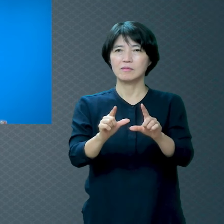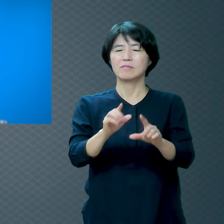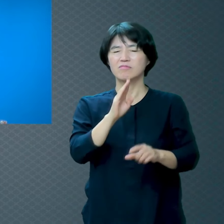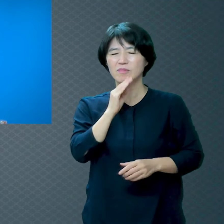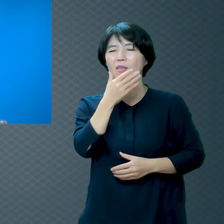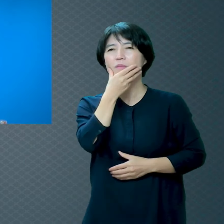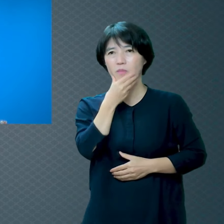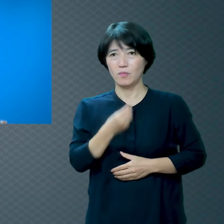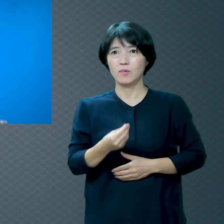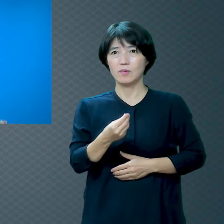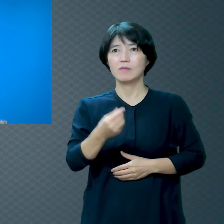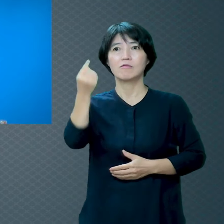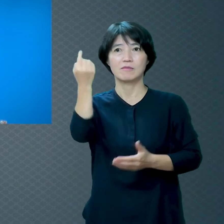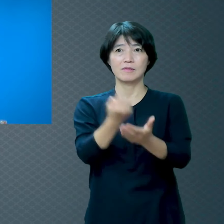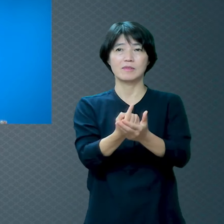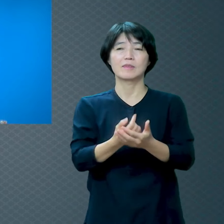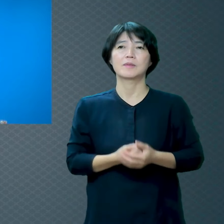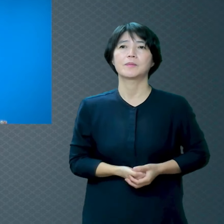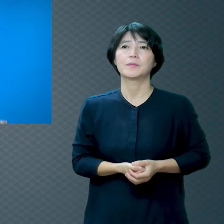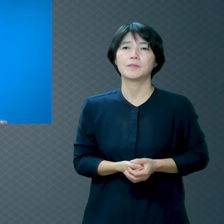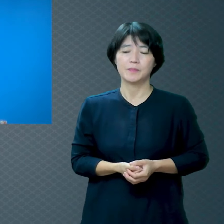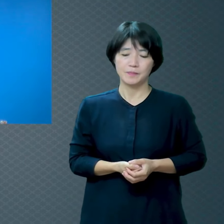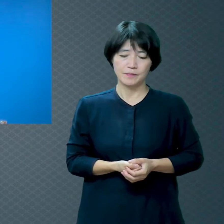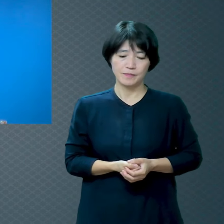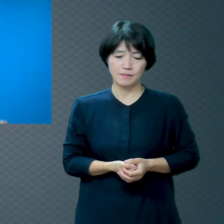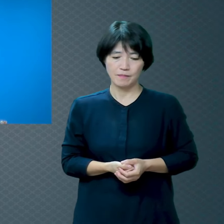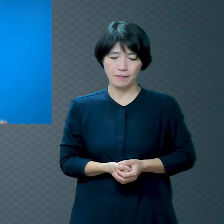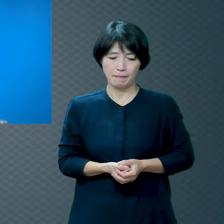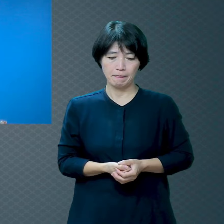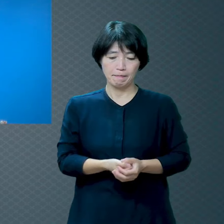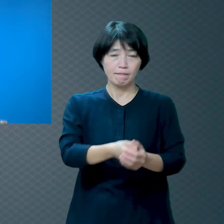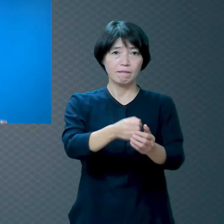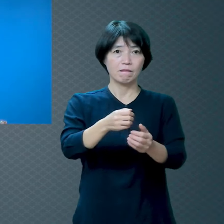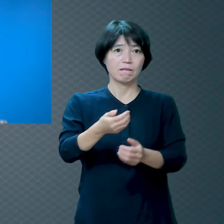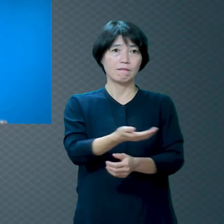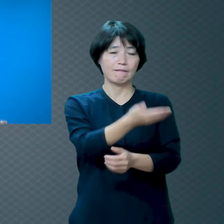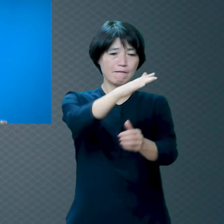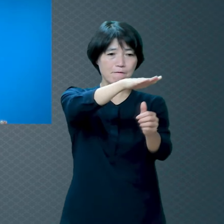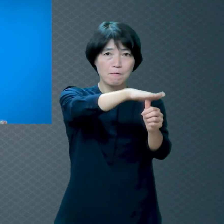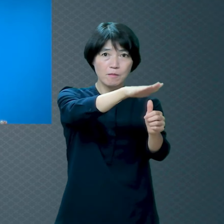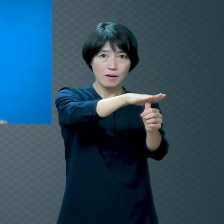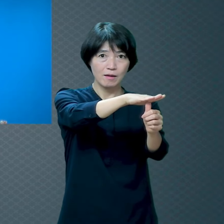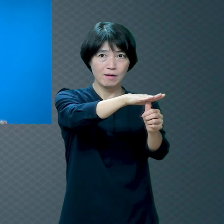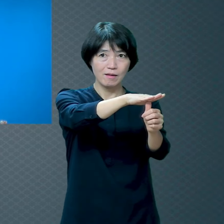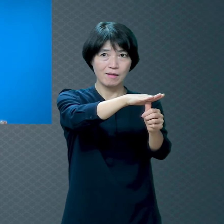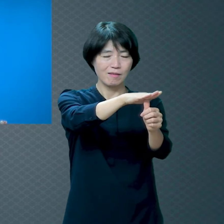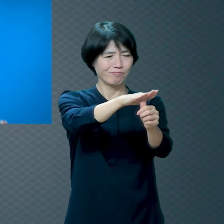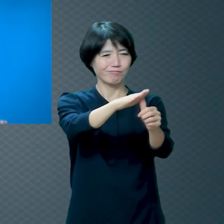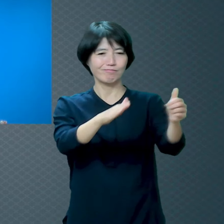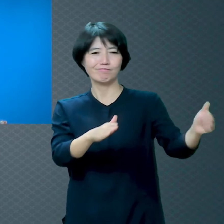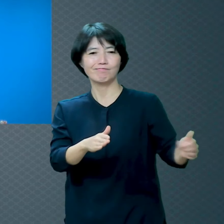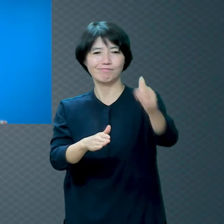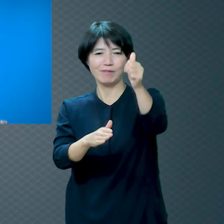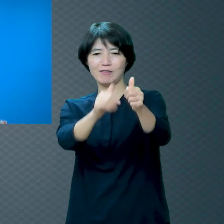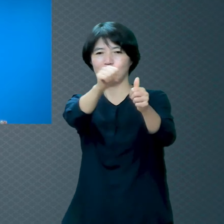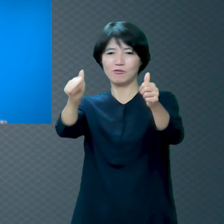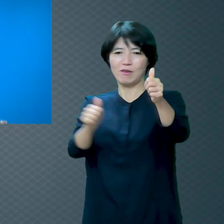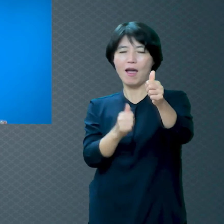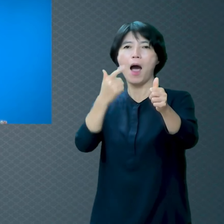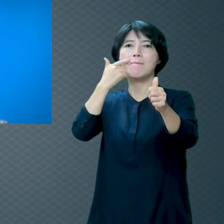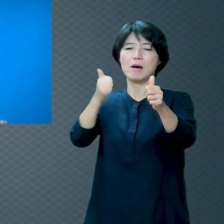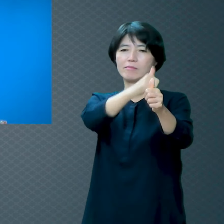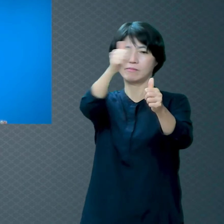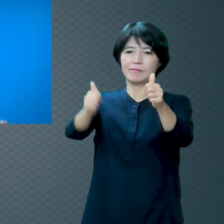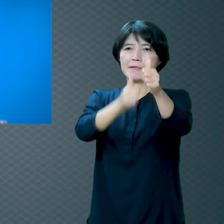왜? 여러분들 꼬마들 봐봐요 아빠가 뒤에 딱 서 있으면요 누가 와도 당당하잖아요